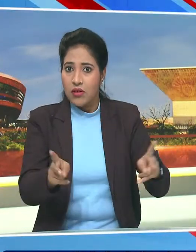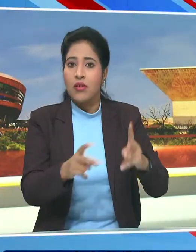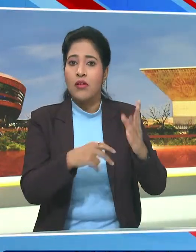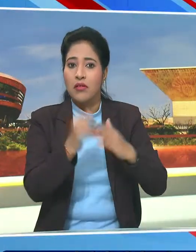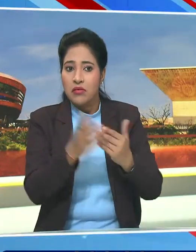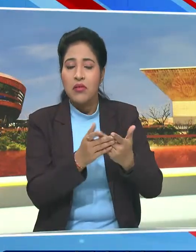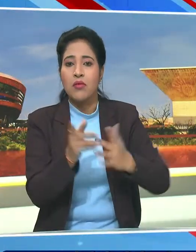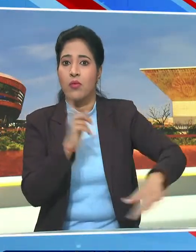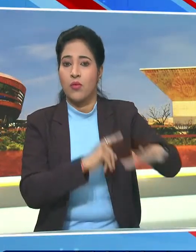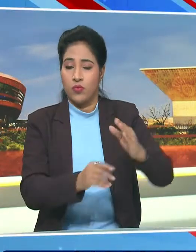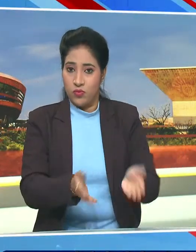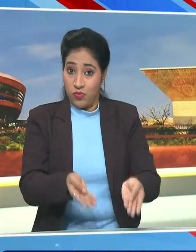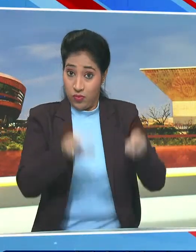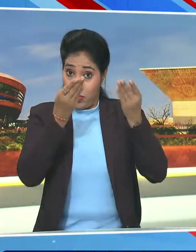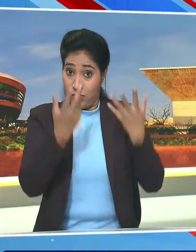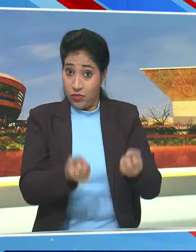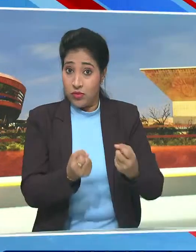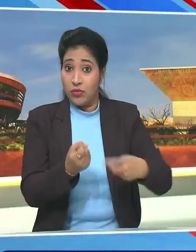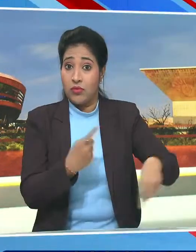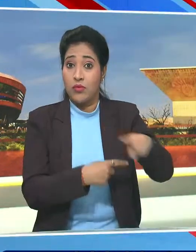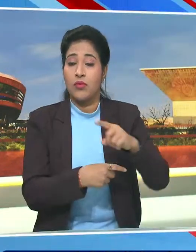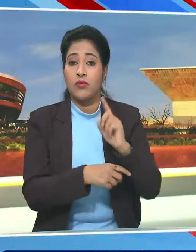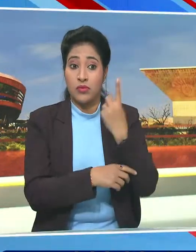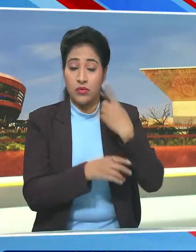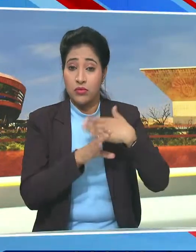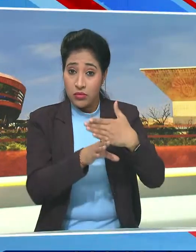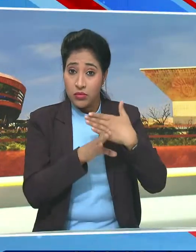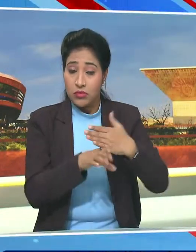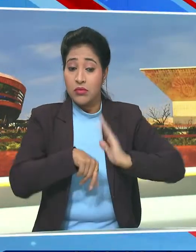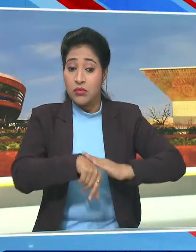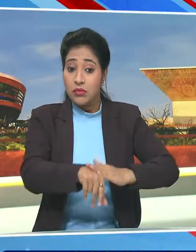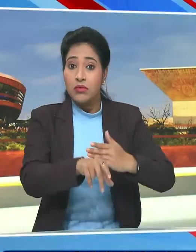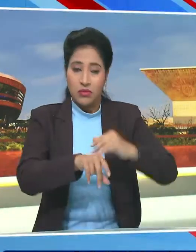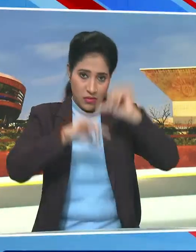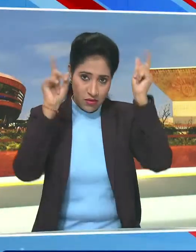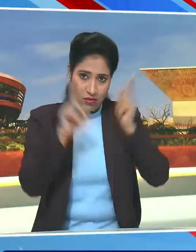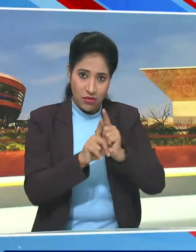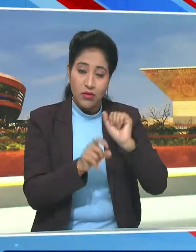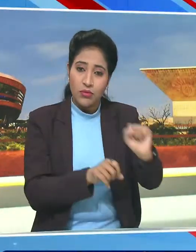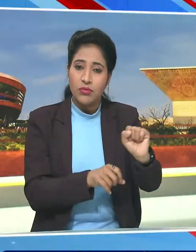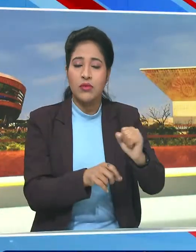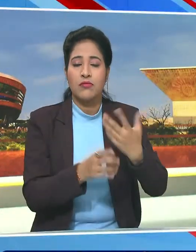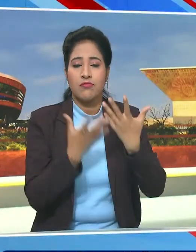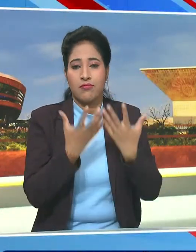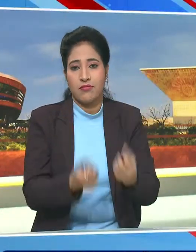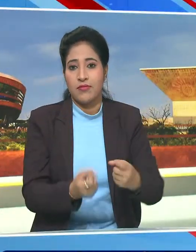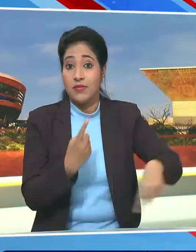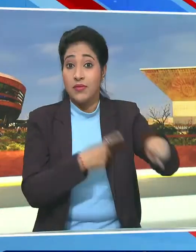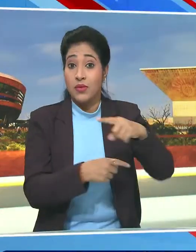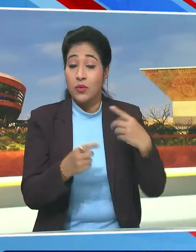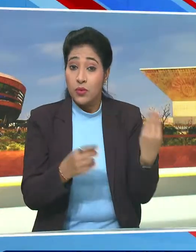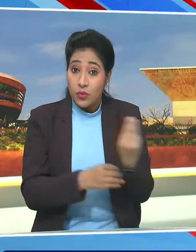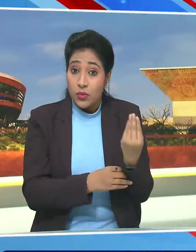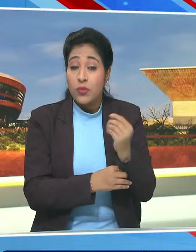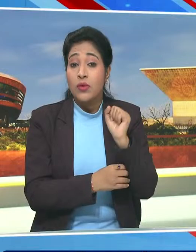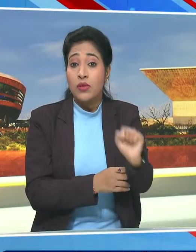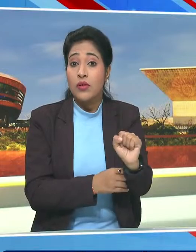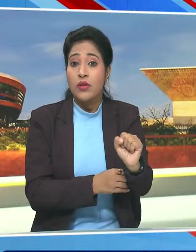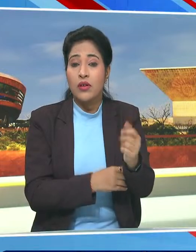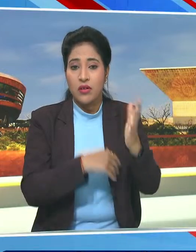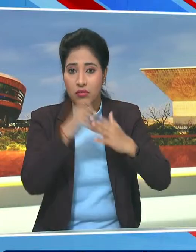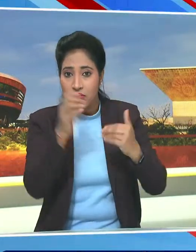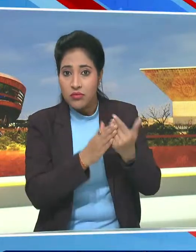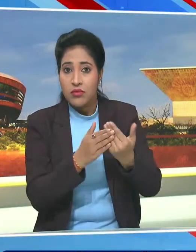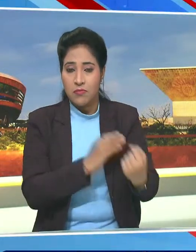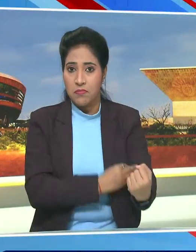industrialization and we will want to share in the experience of India and some of their manufacturing